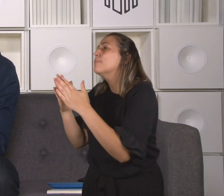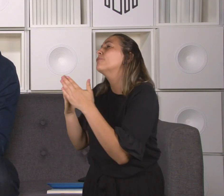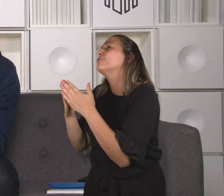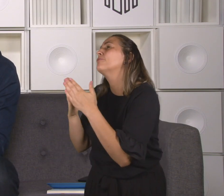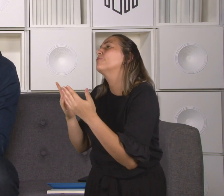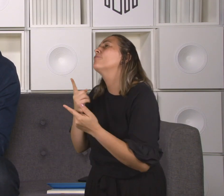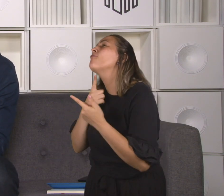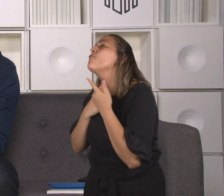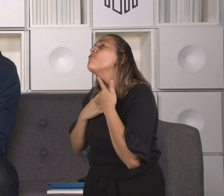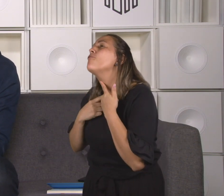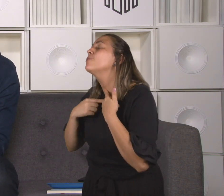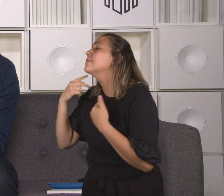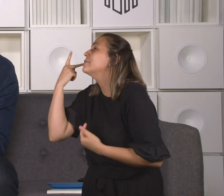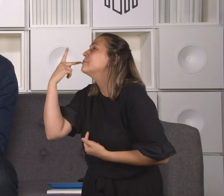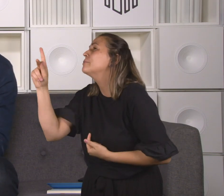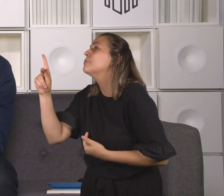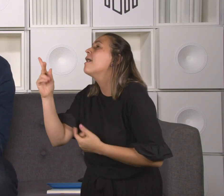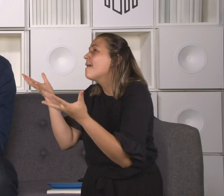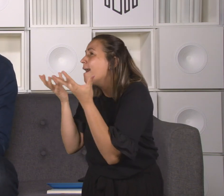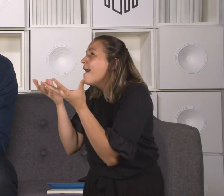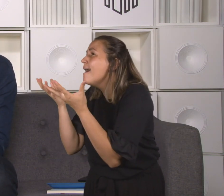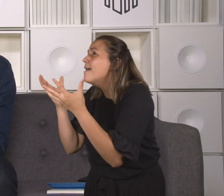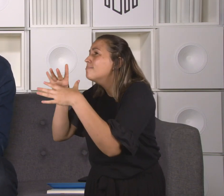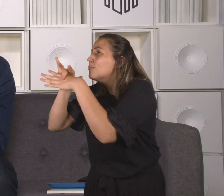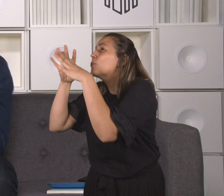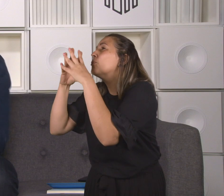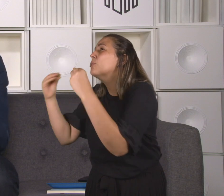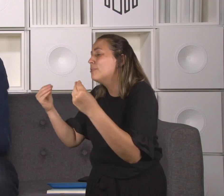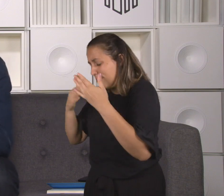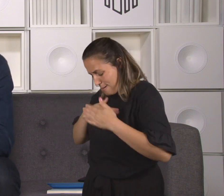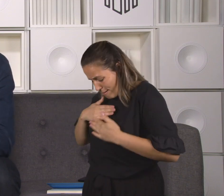quiser, o senhor pode me curar, me fazer limpo.